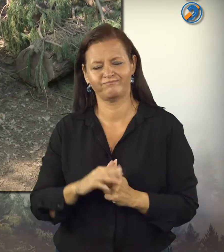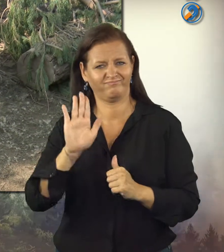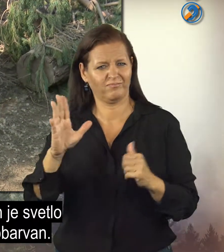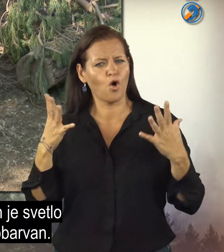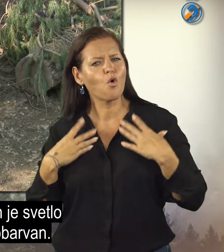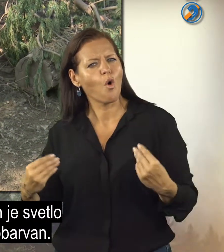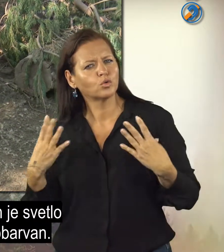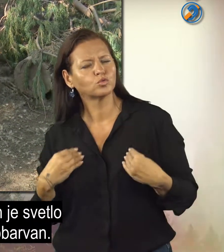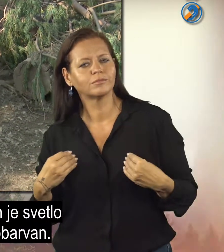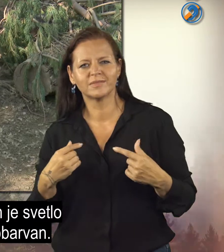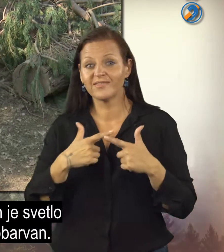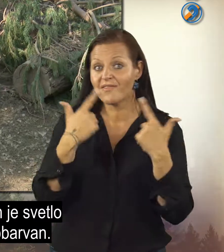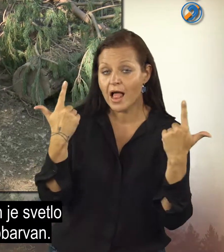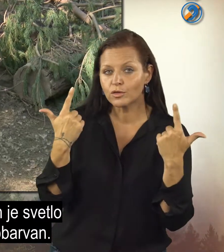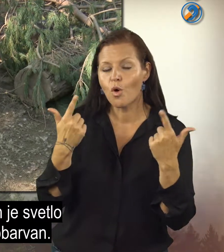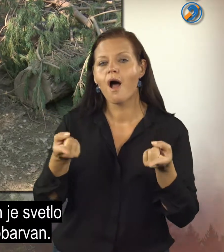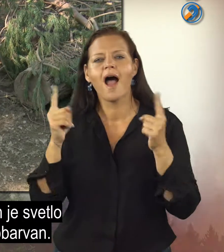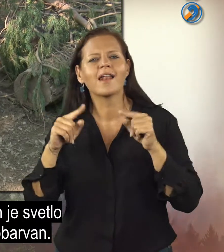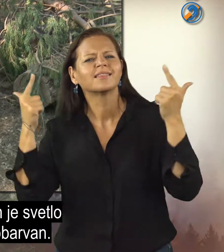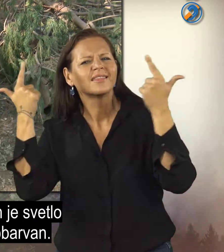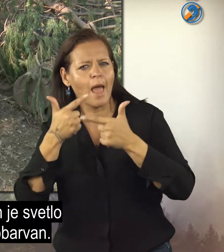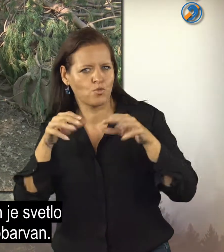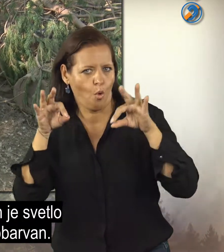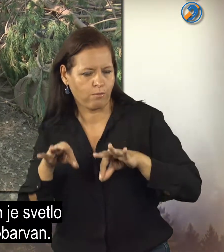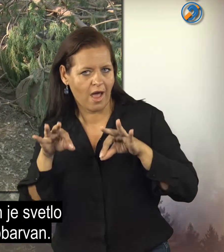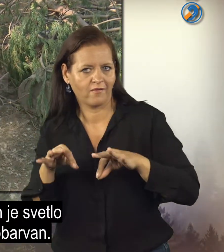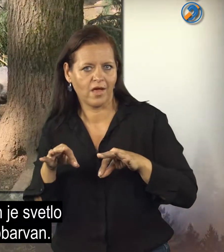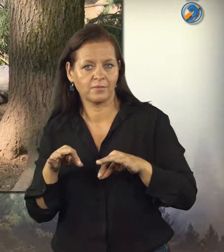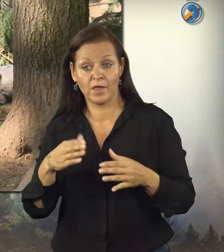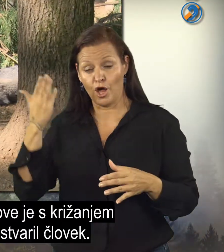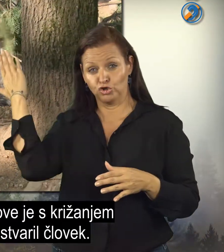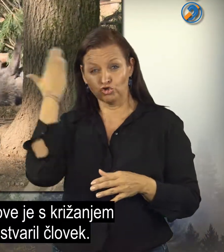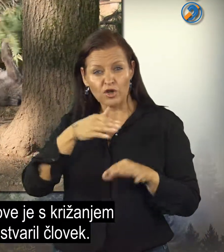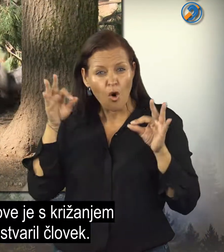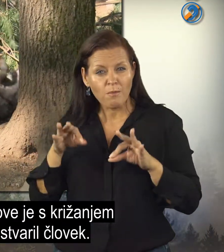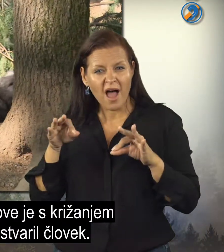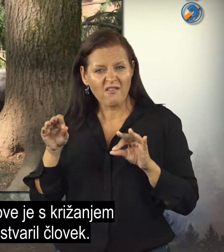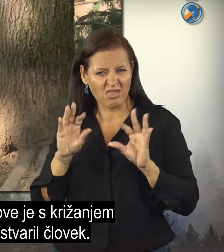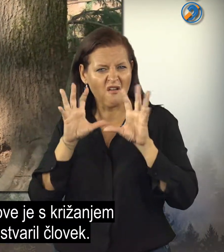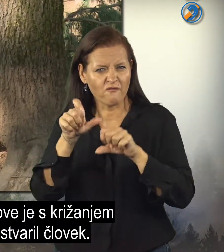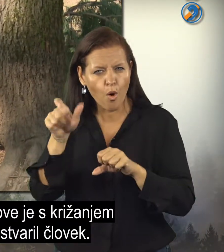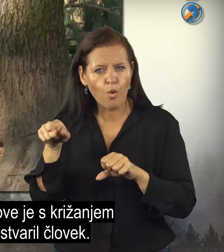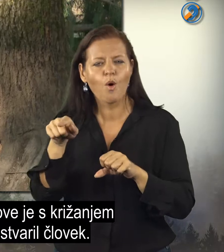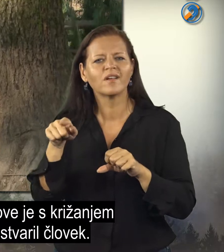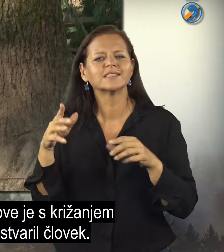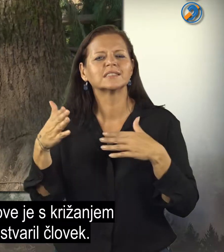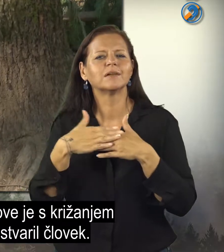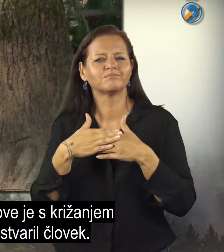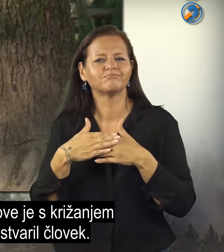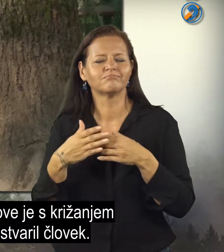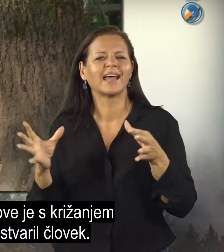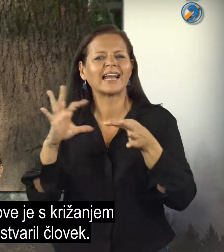Njihov kožuh je svetlo ali temno obarvan. Črno obarvene volkove je